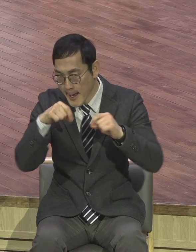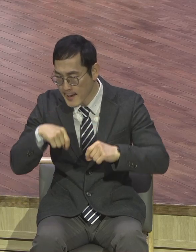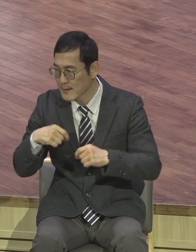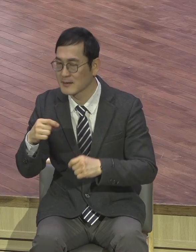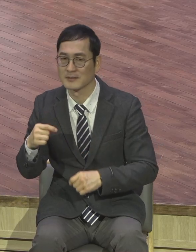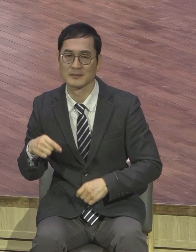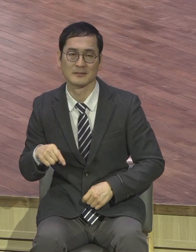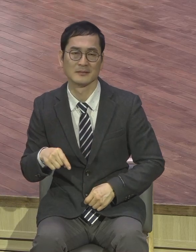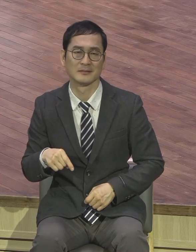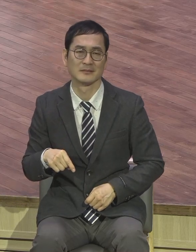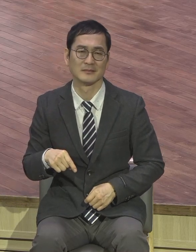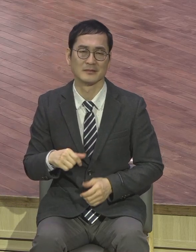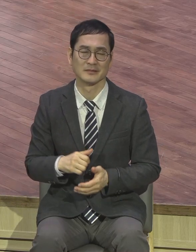서로를 살리는 것이 아니에요.